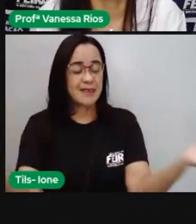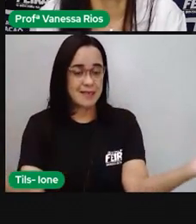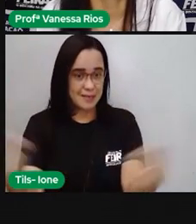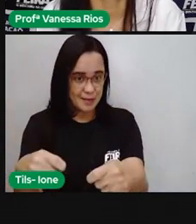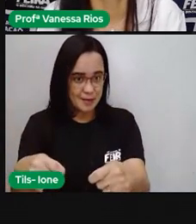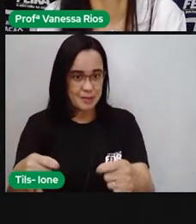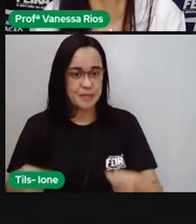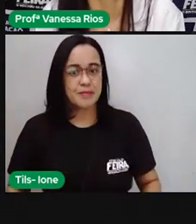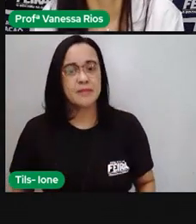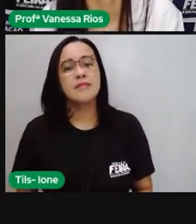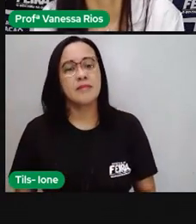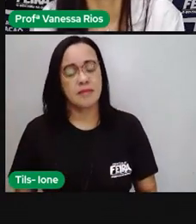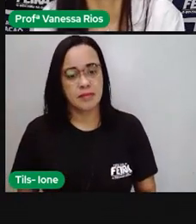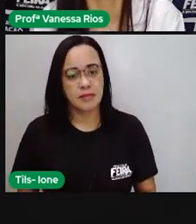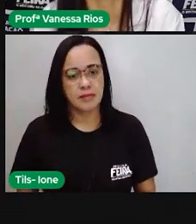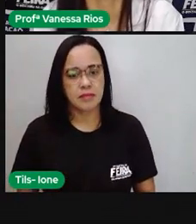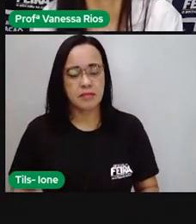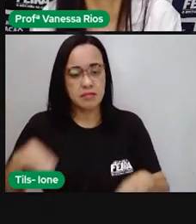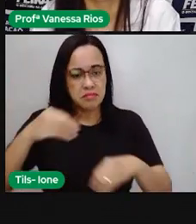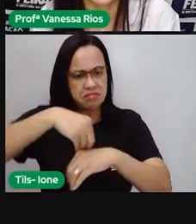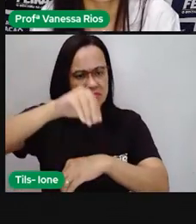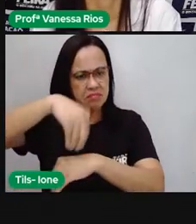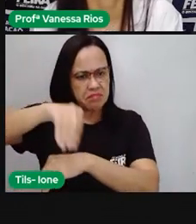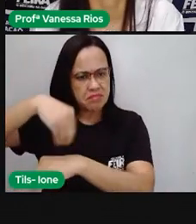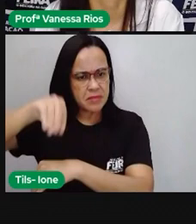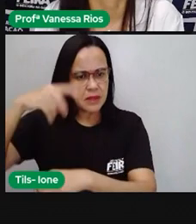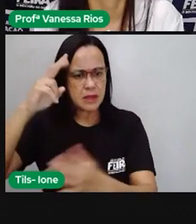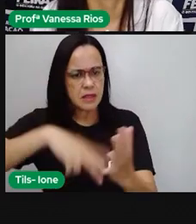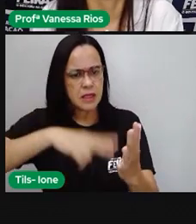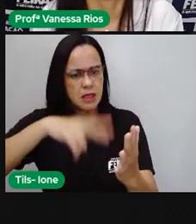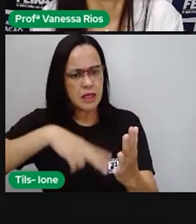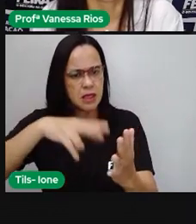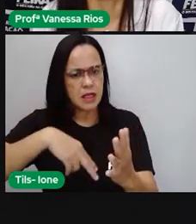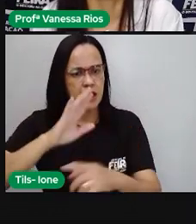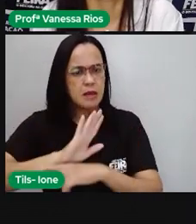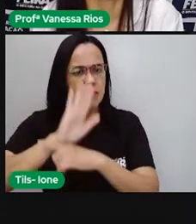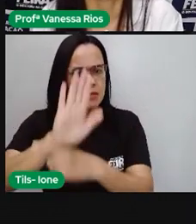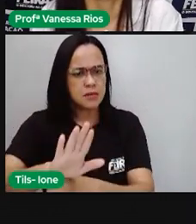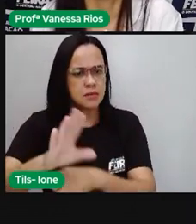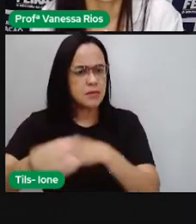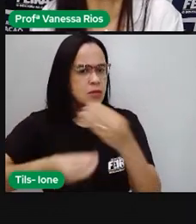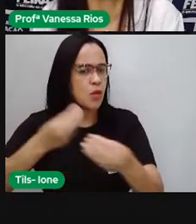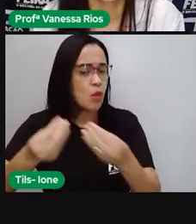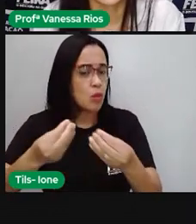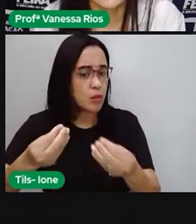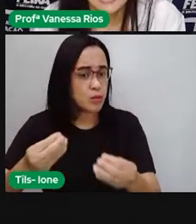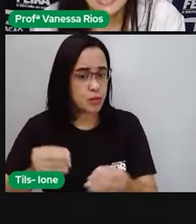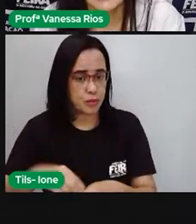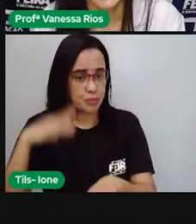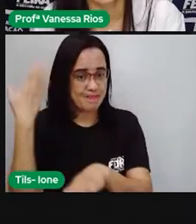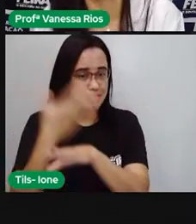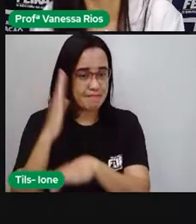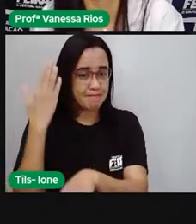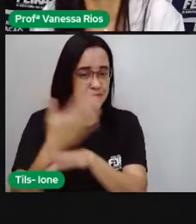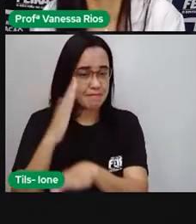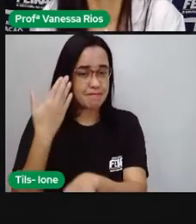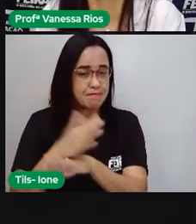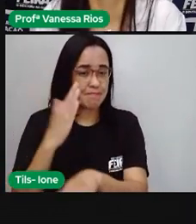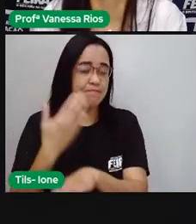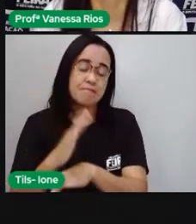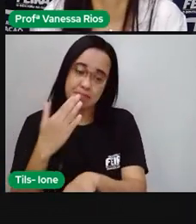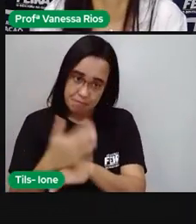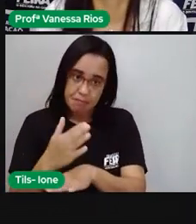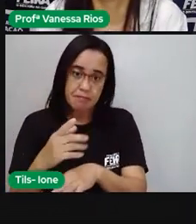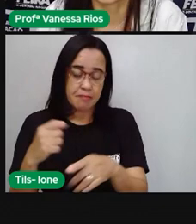E aí a pró colocou algumas dicas de leitura. Olha só. Pratique. A gente só vai